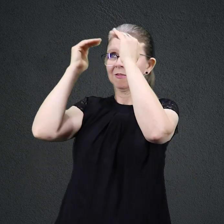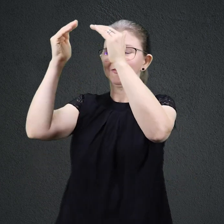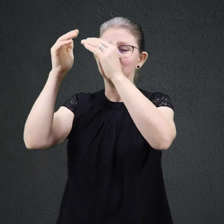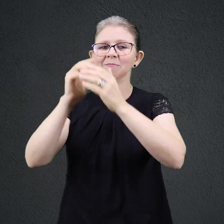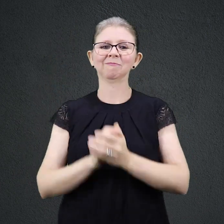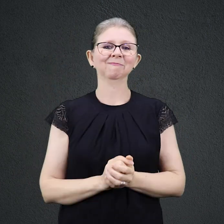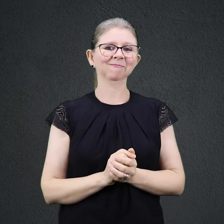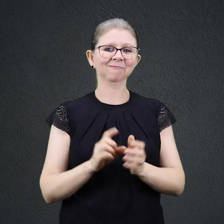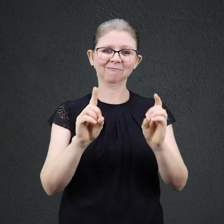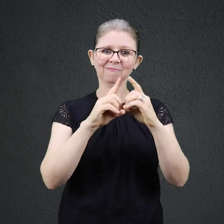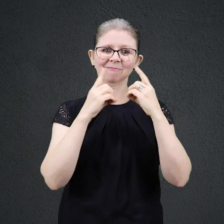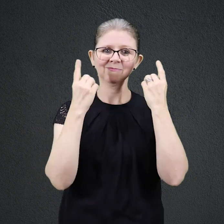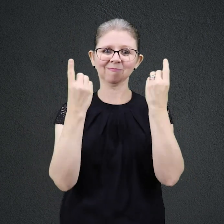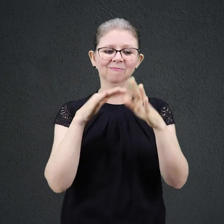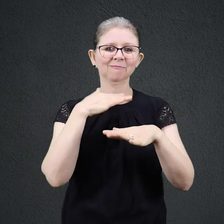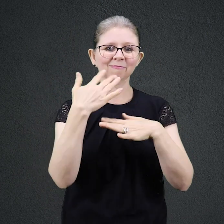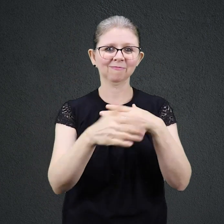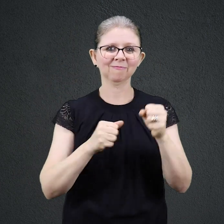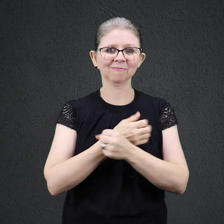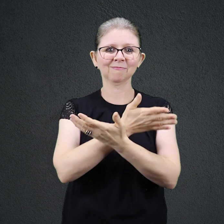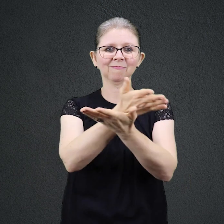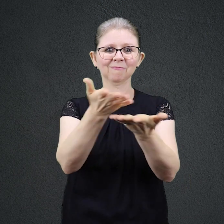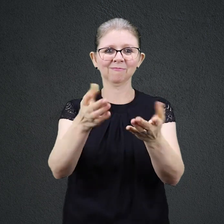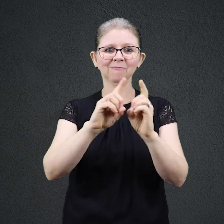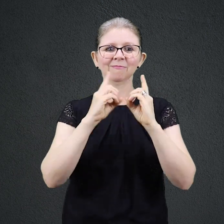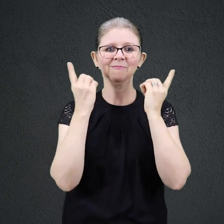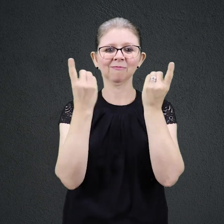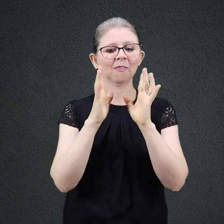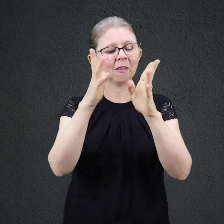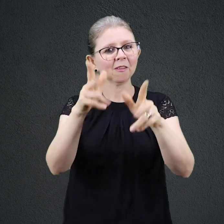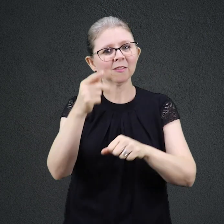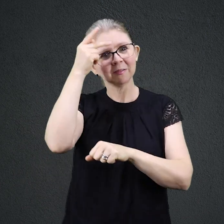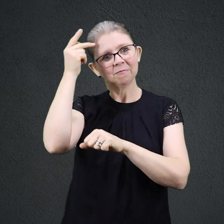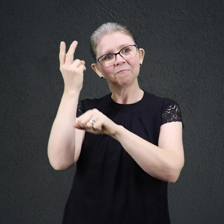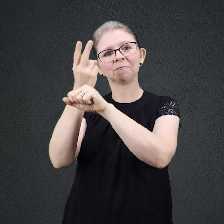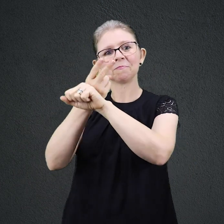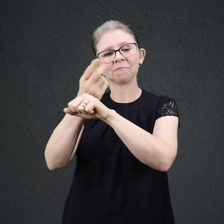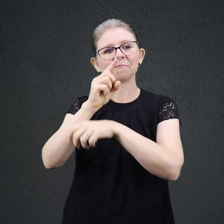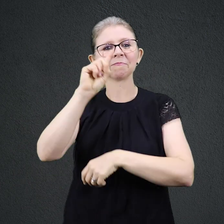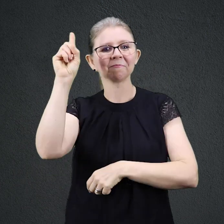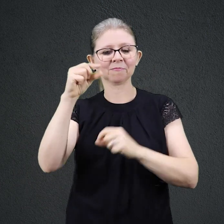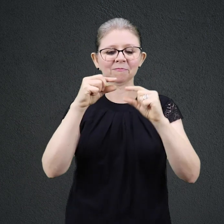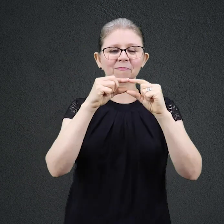Diário, o devocional de todos os que buscam a Deus. Acesse transmundial.org